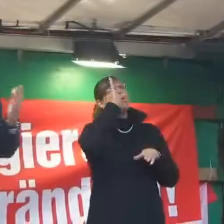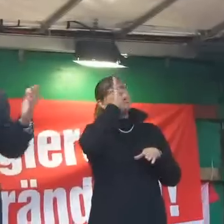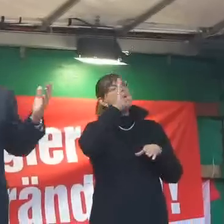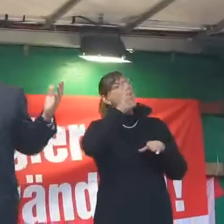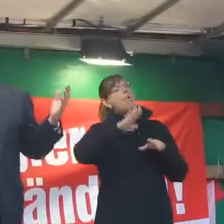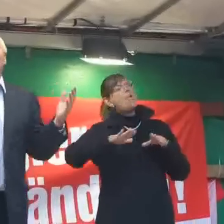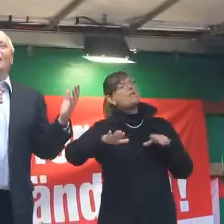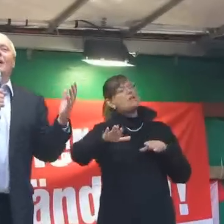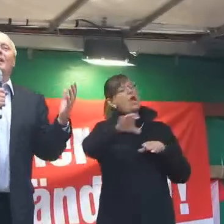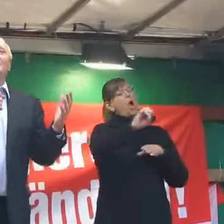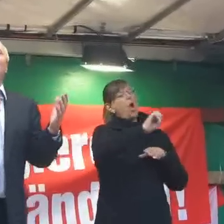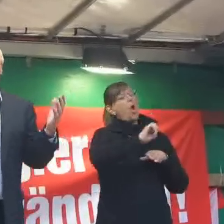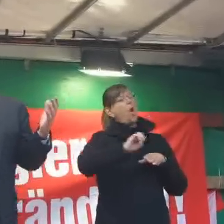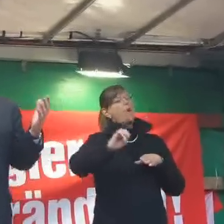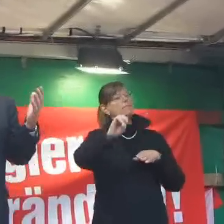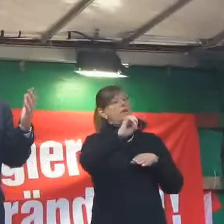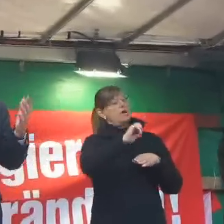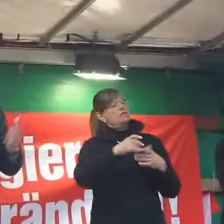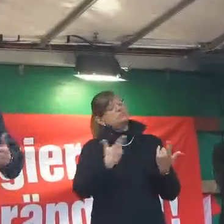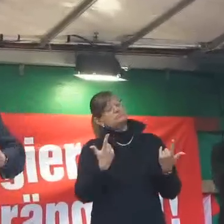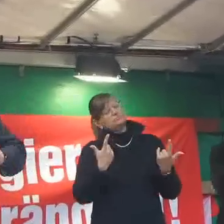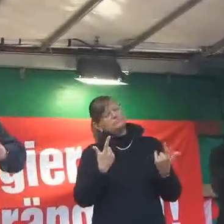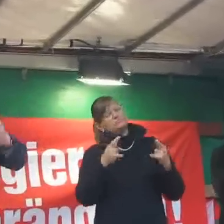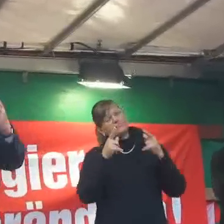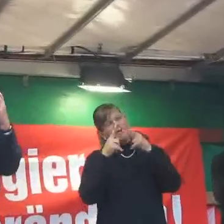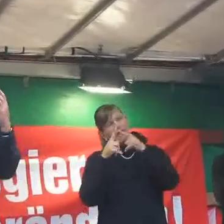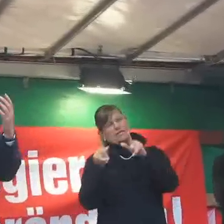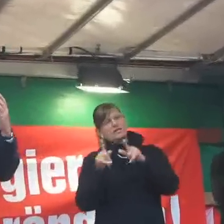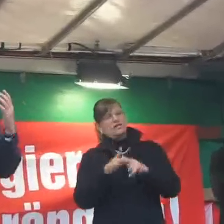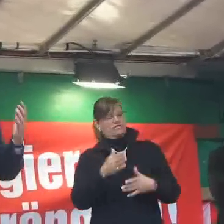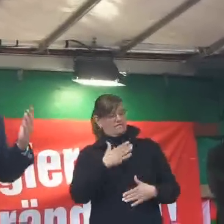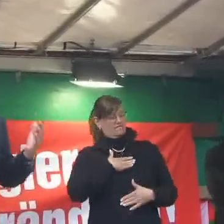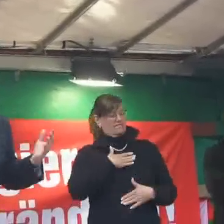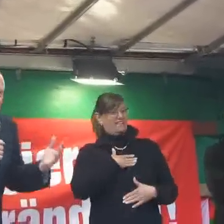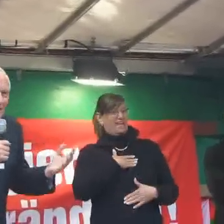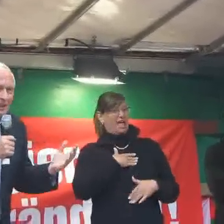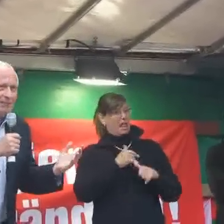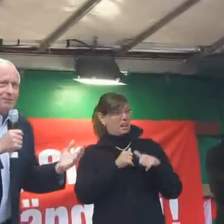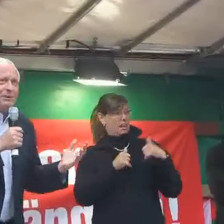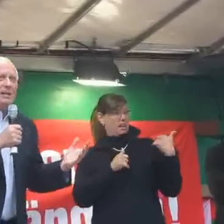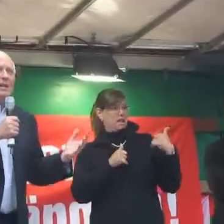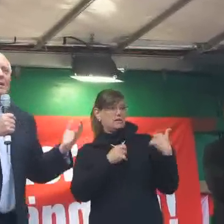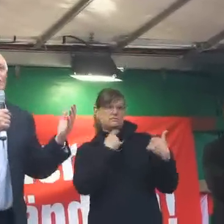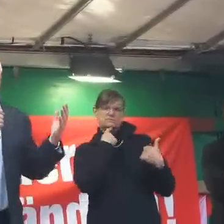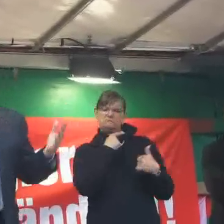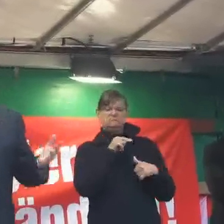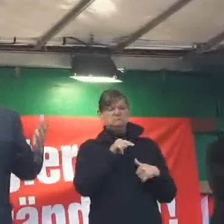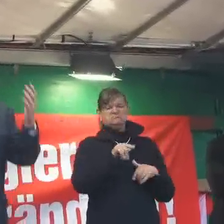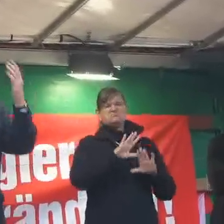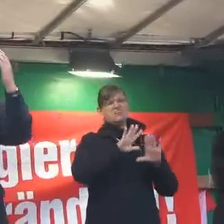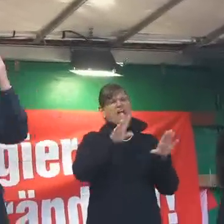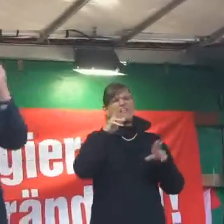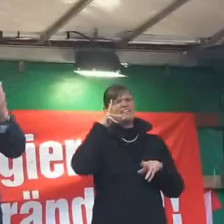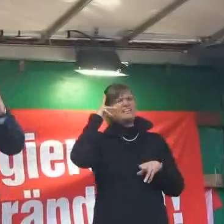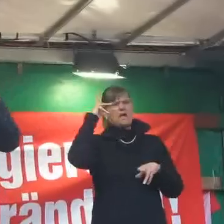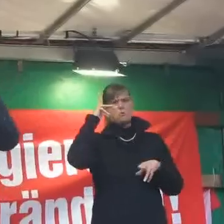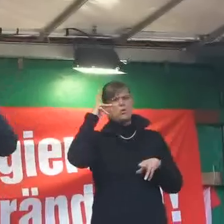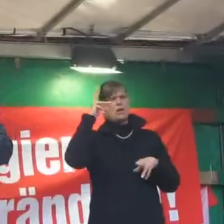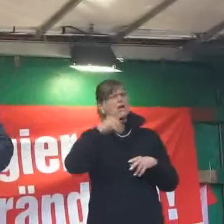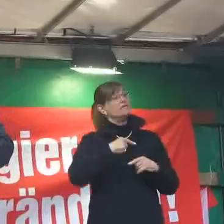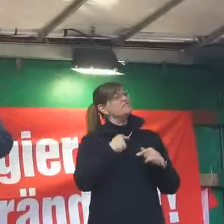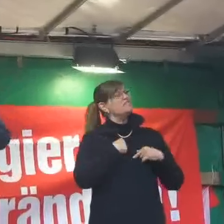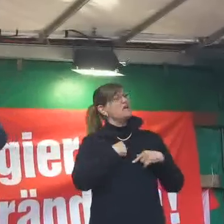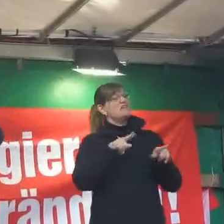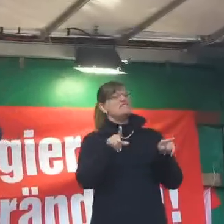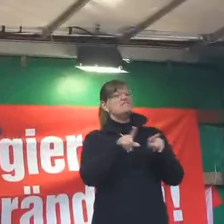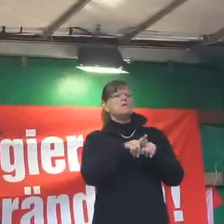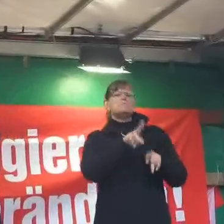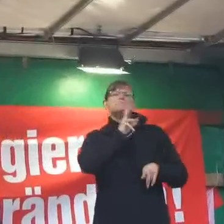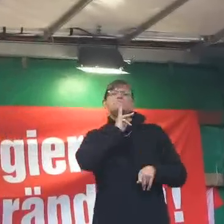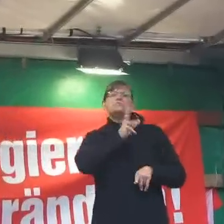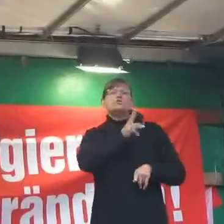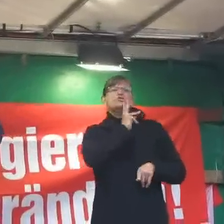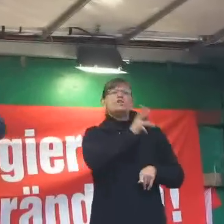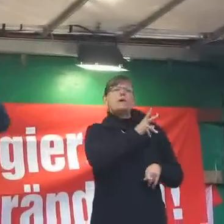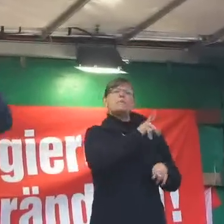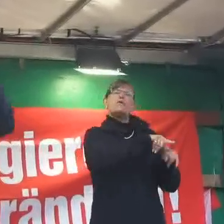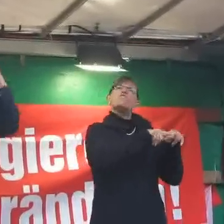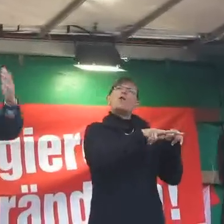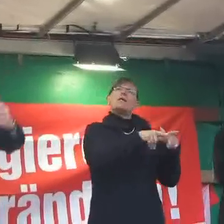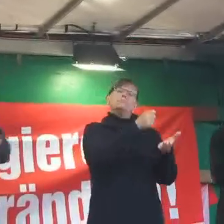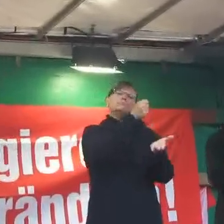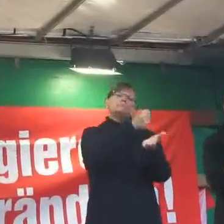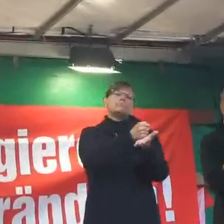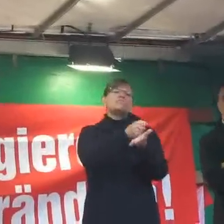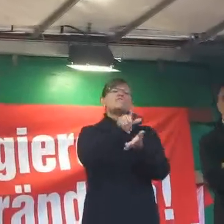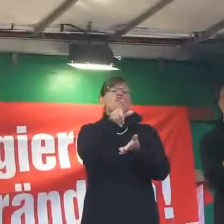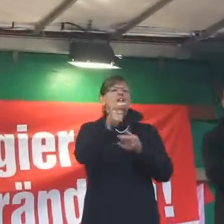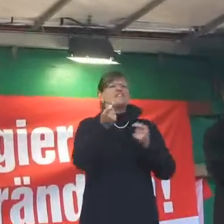Wir, die Linke, wir reden davon, dass wir nicht in einer Demokratie leben, sondern in der Diktatur der Finanzmärkte. Und